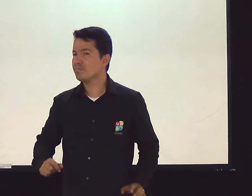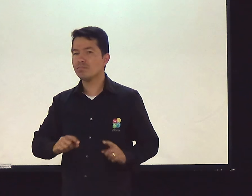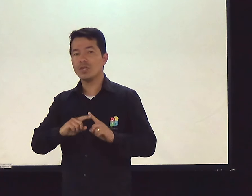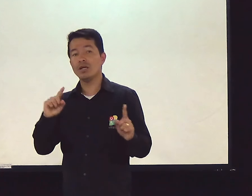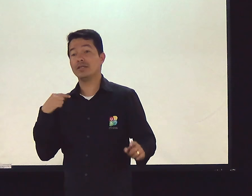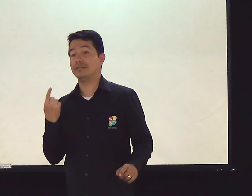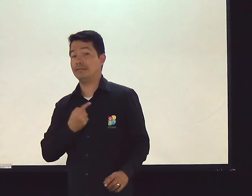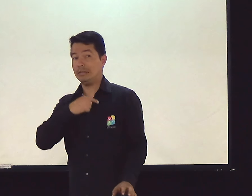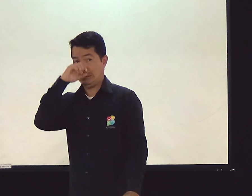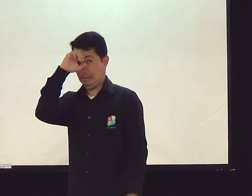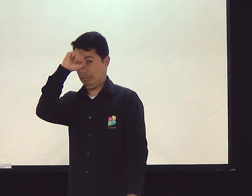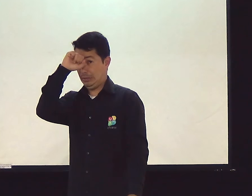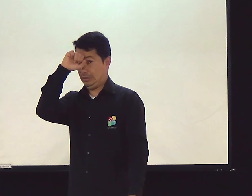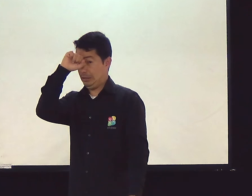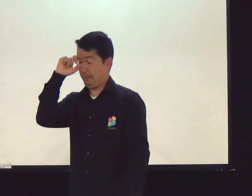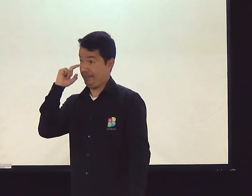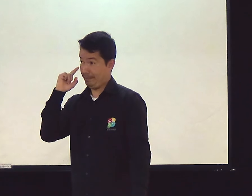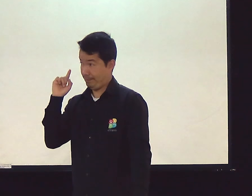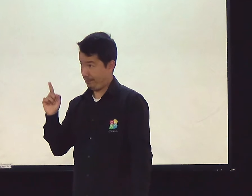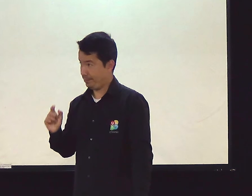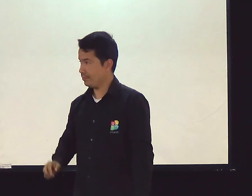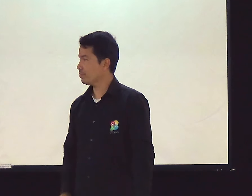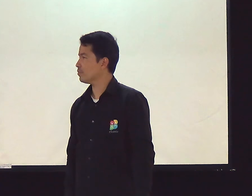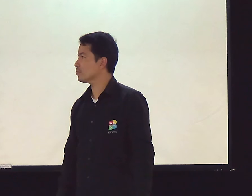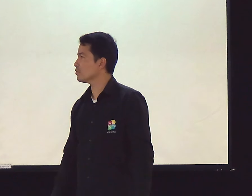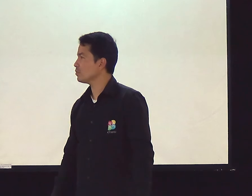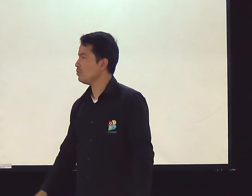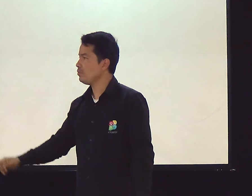Sério pra caramba. O que nós podemos aprender?